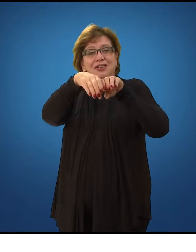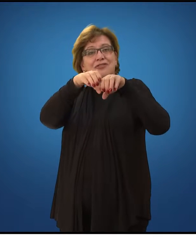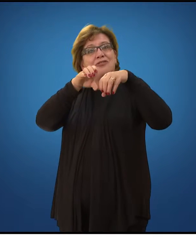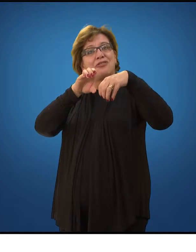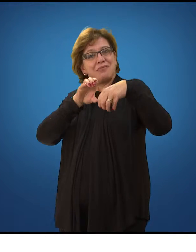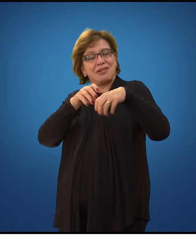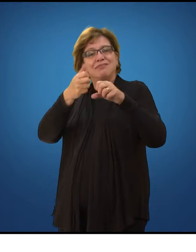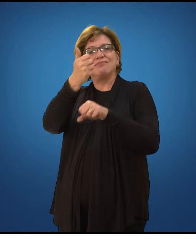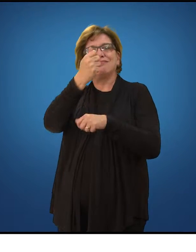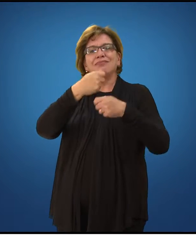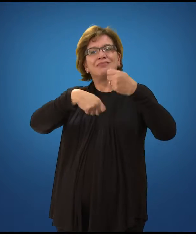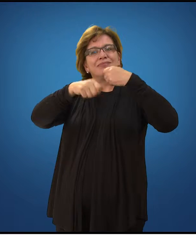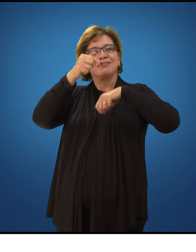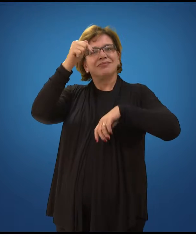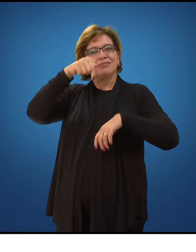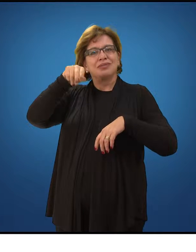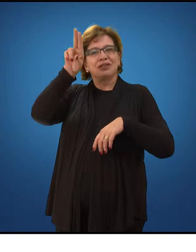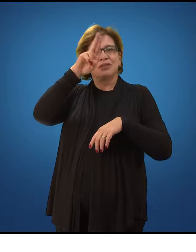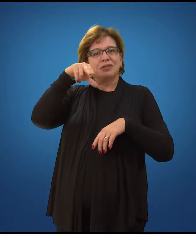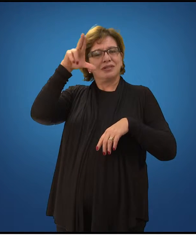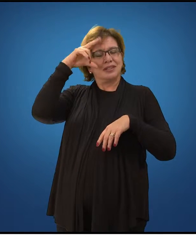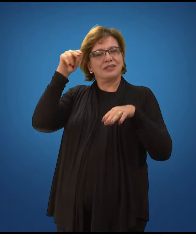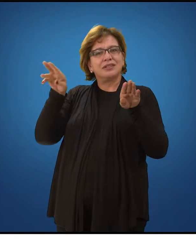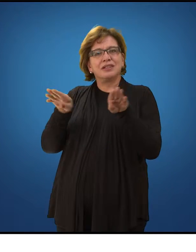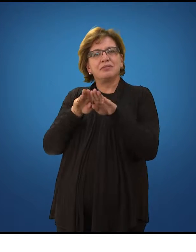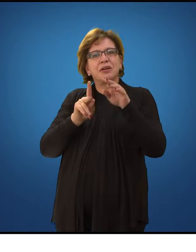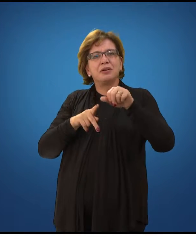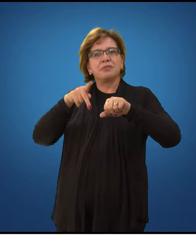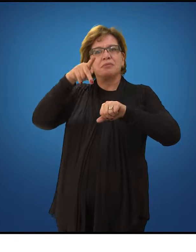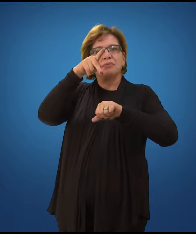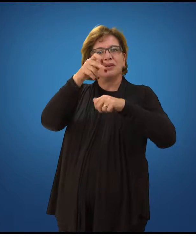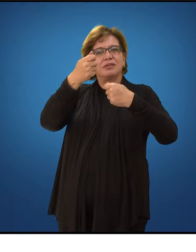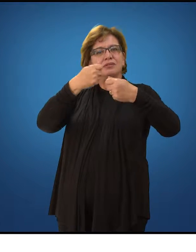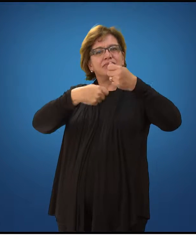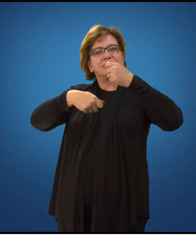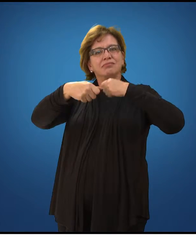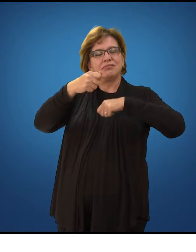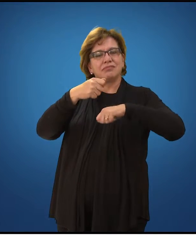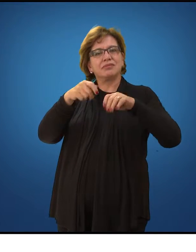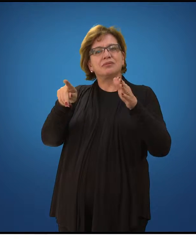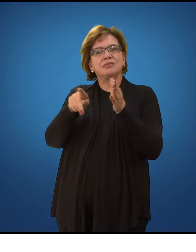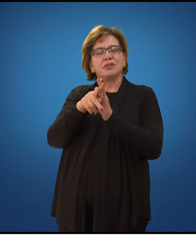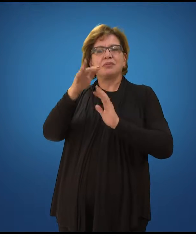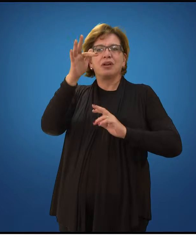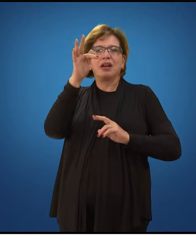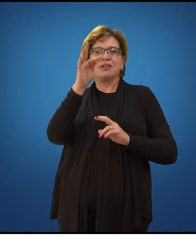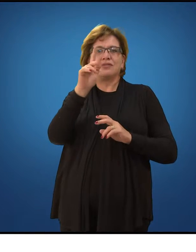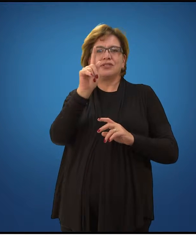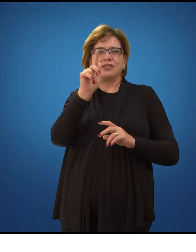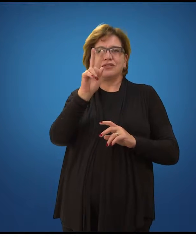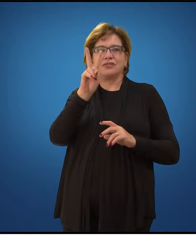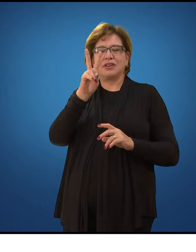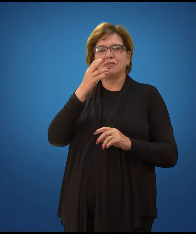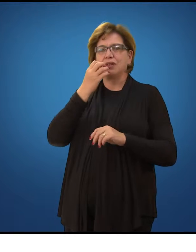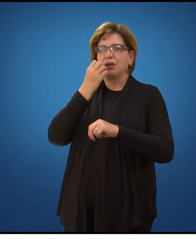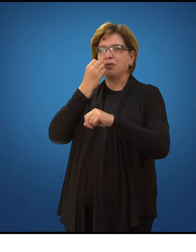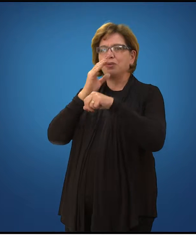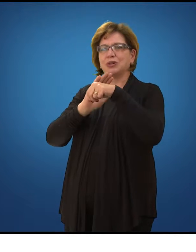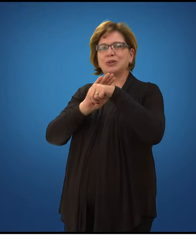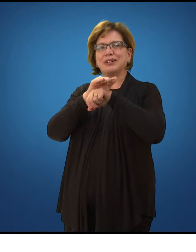Unicentro e especialista em administração pela FGV. Boa noite Eder. Olá, boa noite. Muito